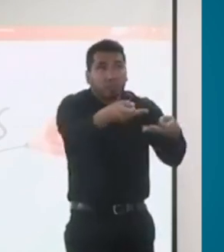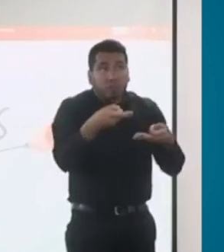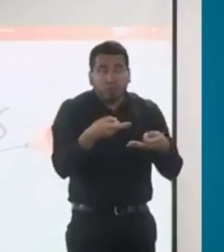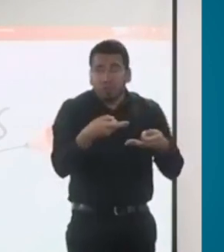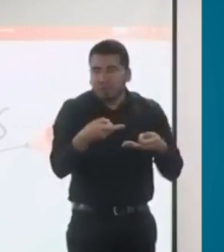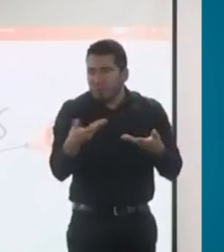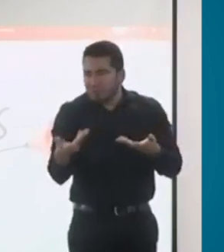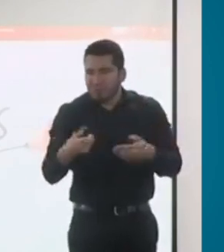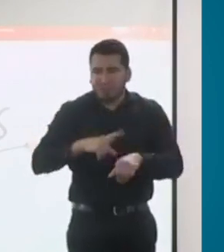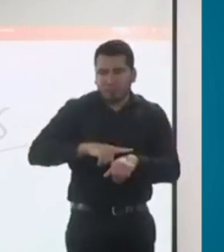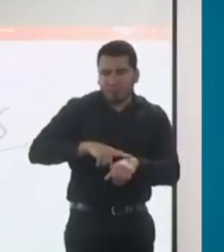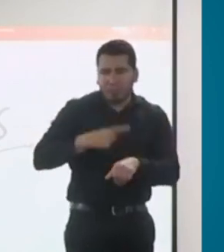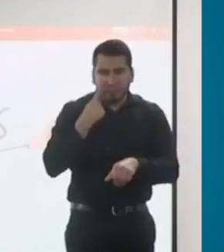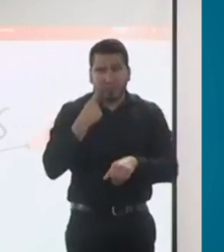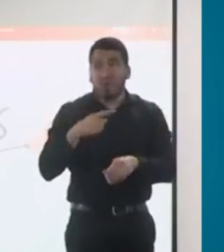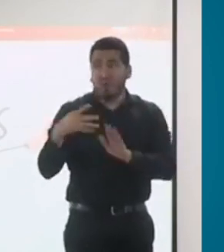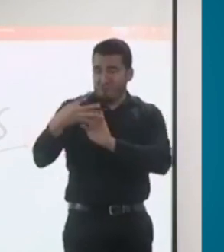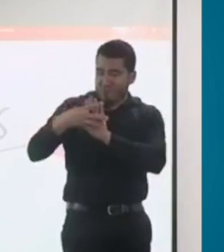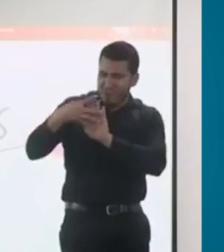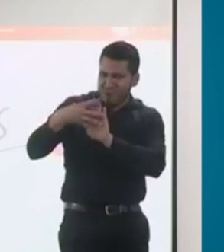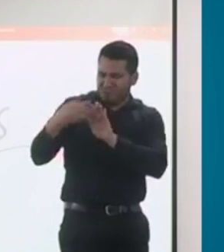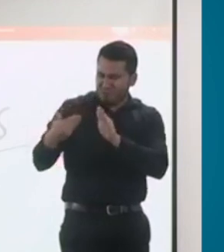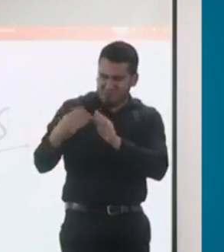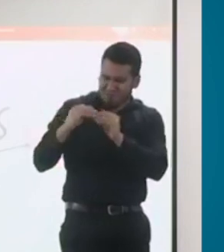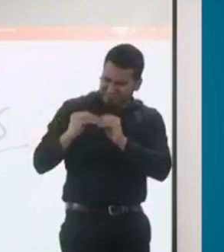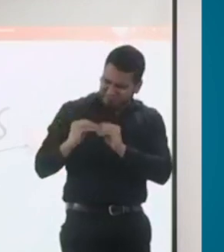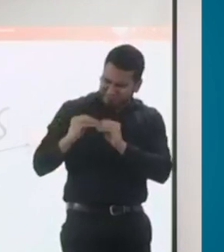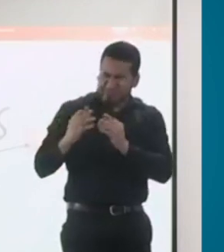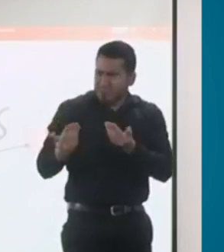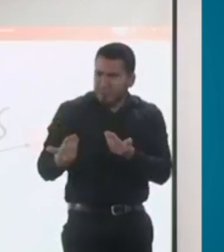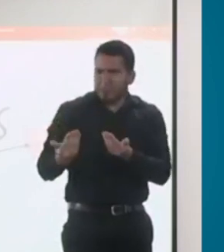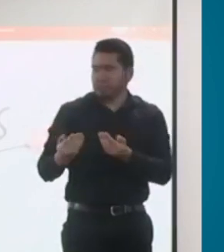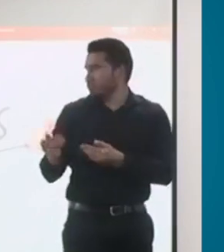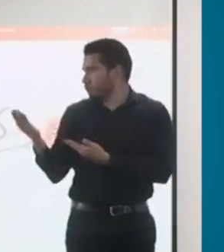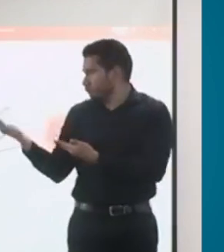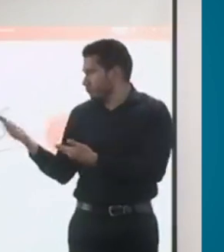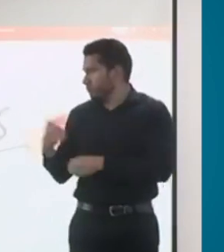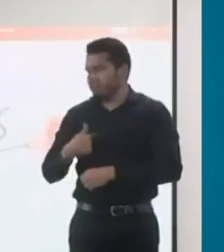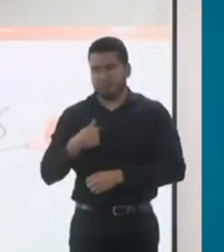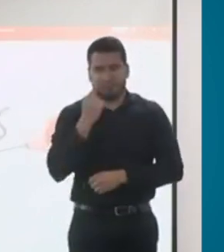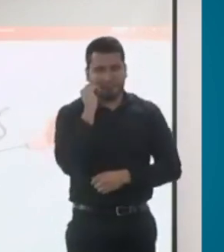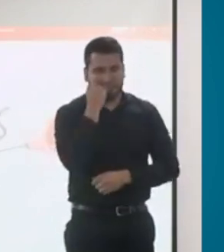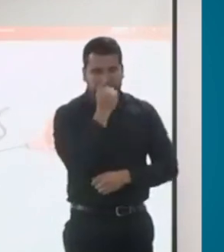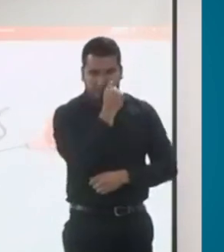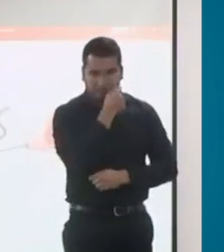¿Tiene un formato o característica específico? La doctora Clemencia nos va a ayudar con estas preguntas.